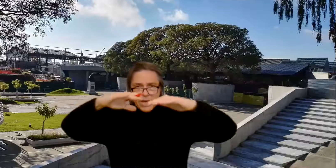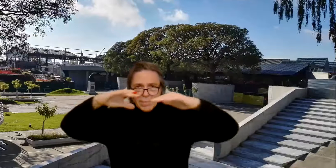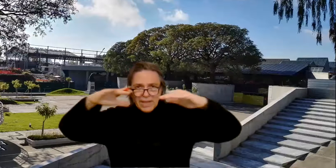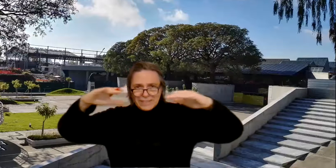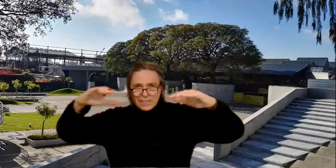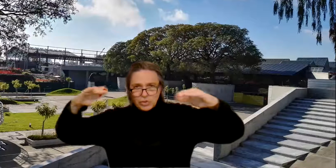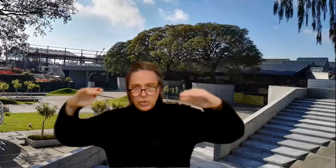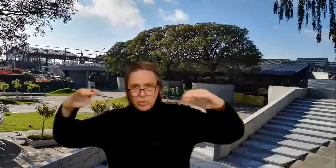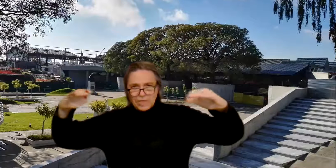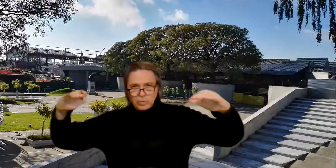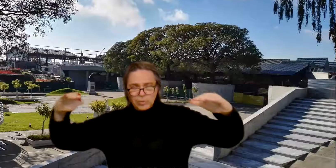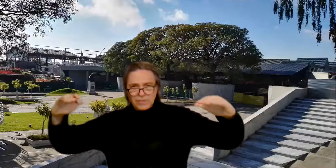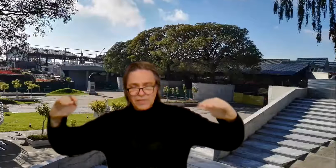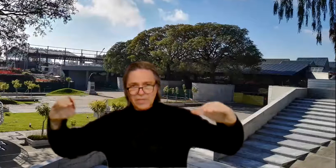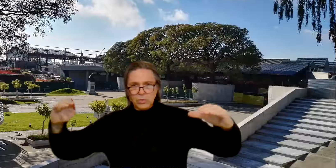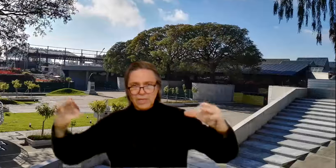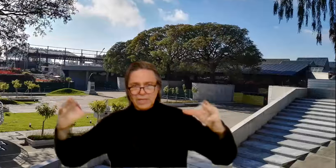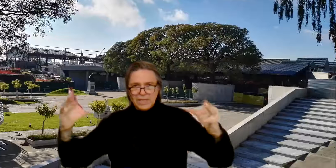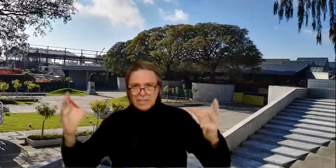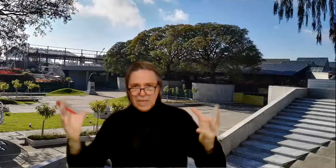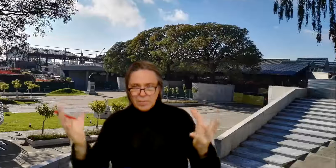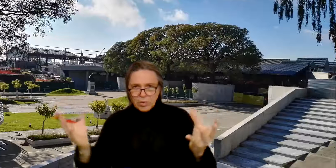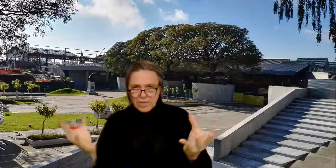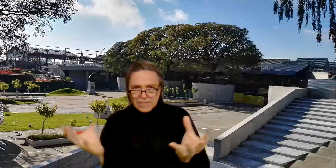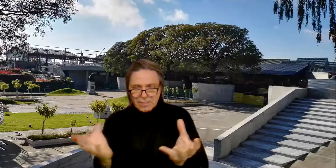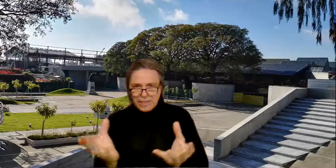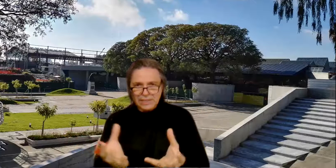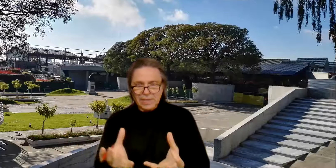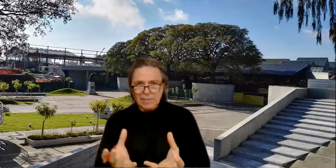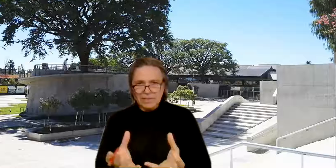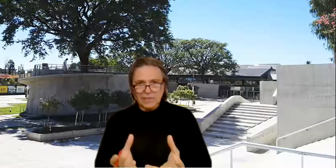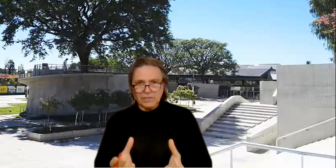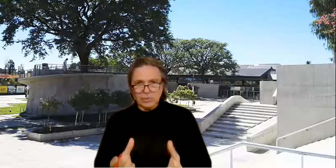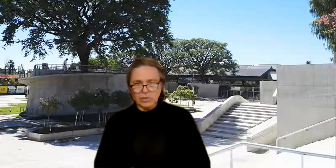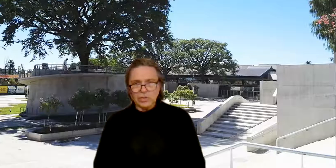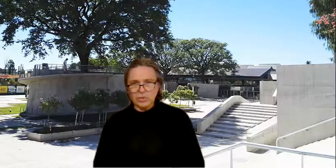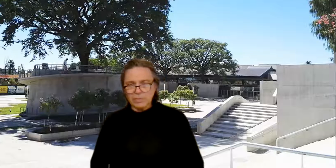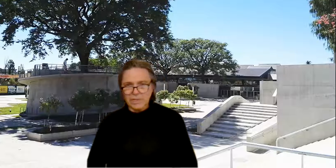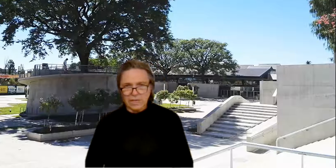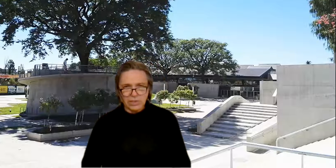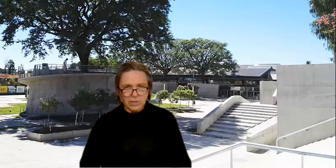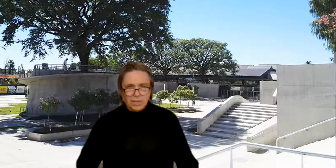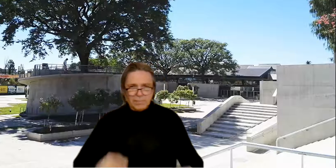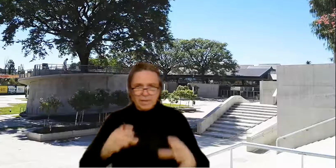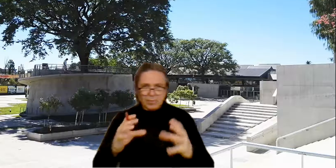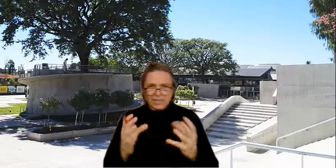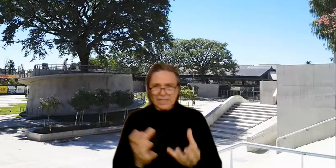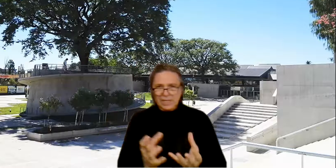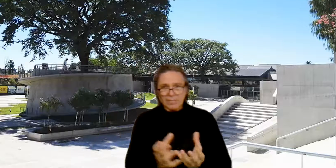una plaza que continúa la topografía del lugar y aprovecha prácticamente la situación del subterráneo para poder crear